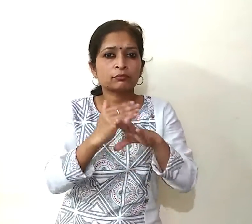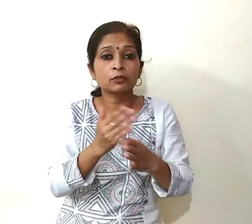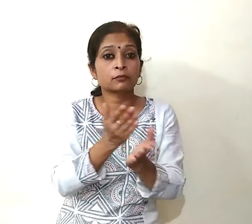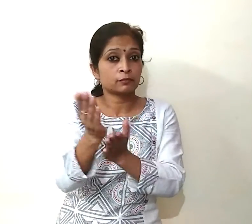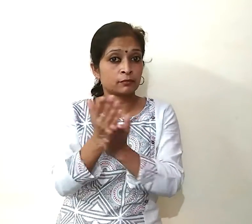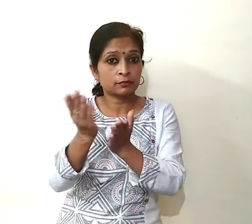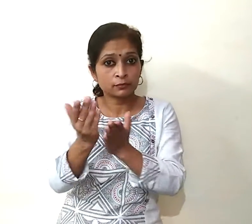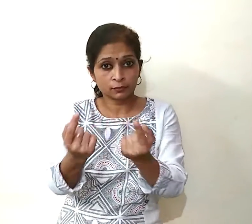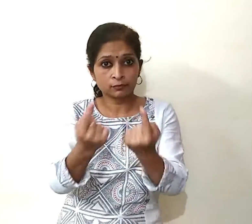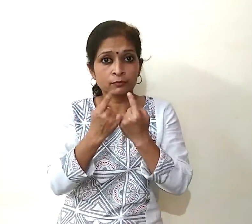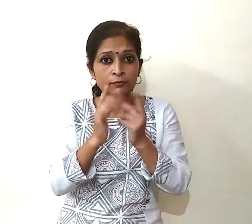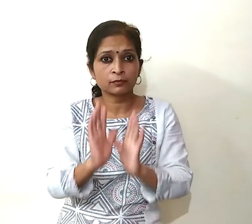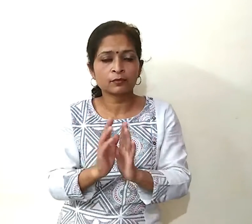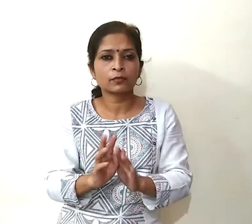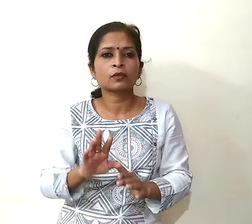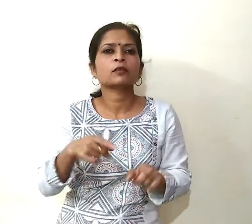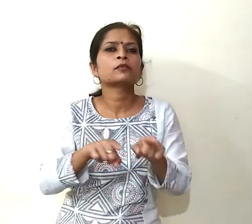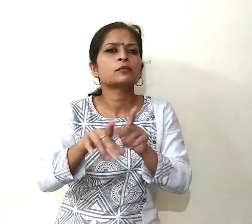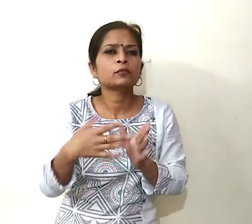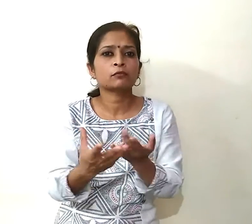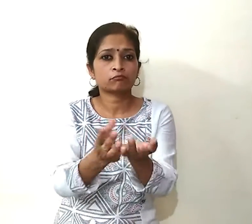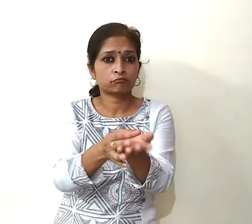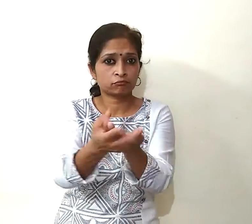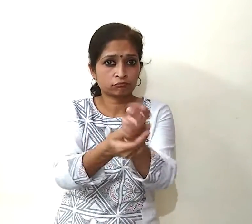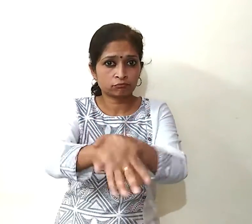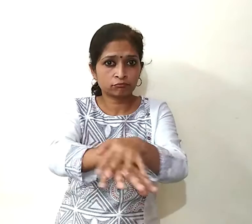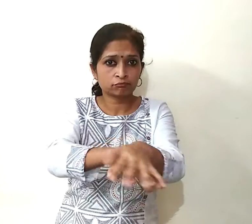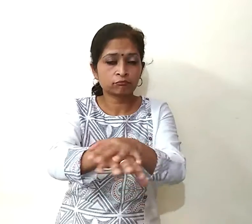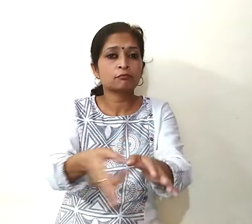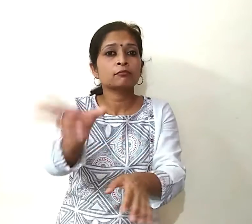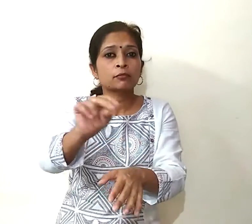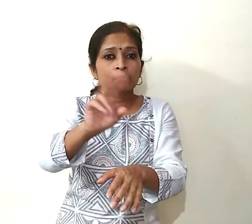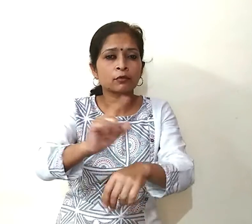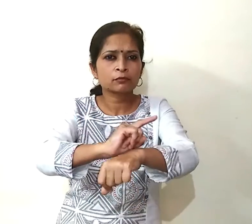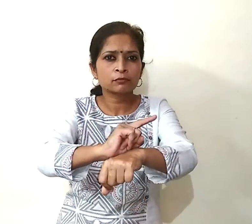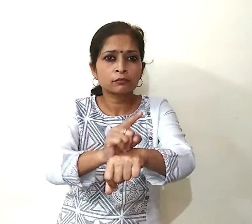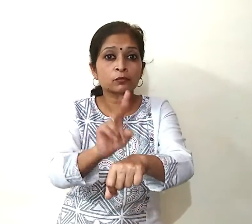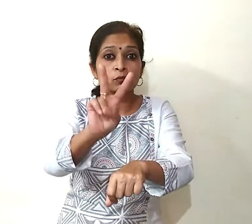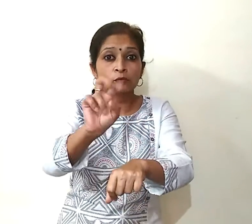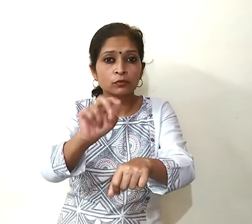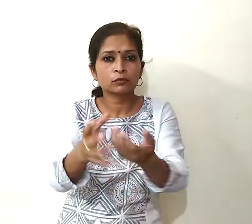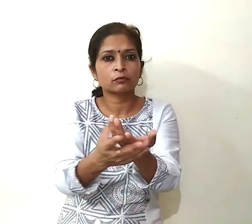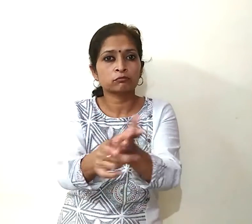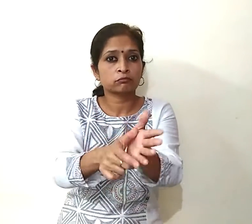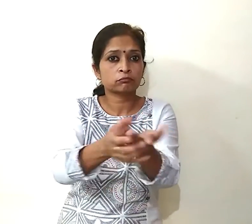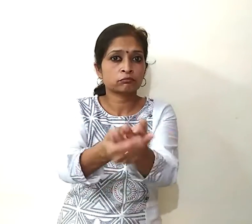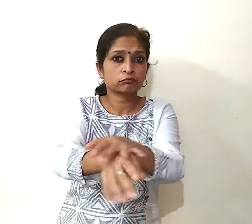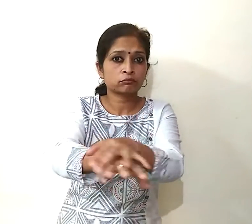उपाई भी बतलाता है जैसे हाथ बार बार धुएं और 20 सेकेंड तक साबुन लगा रहने दें अलकोहॉल बेज